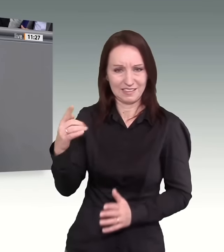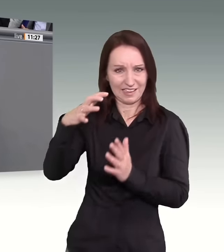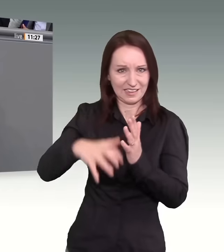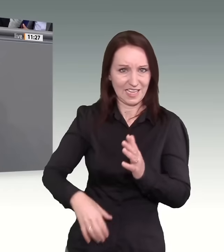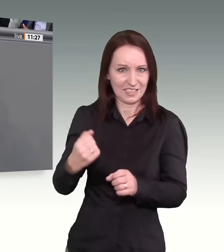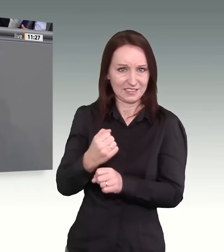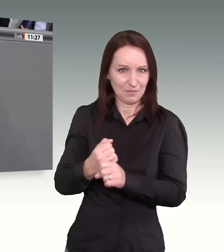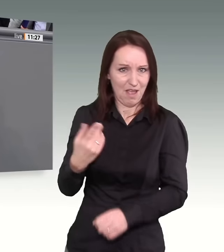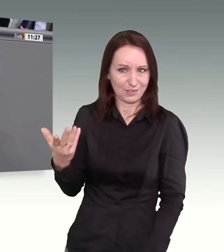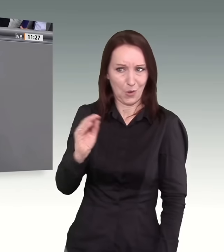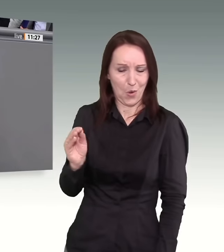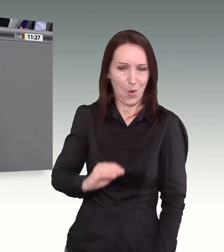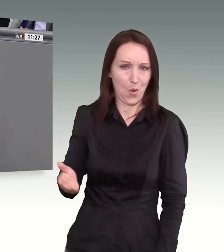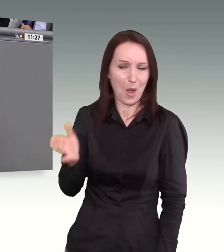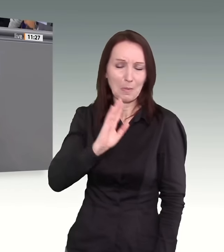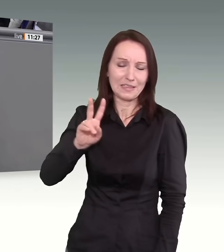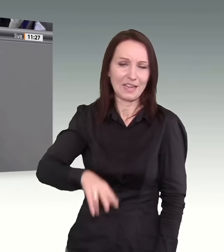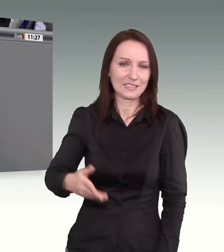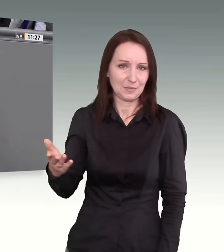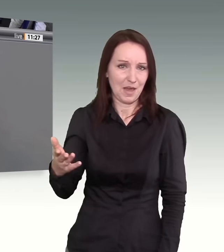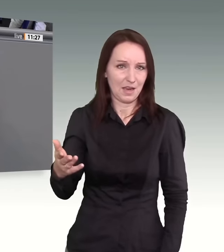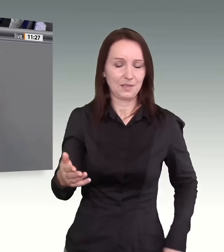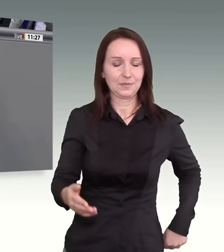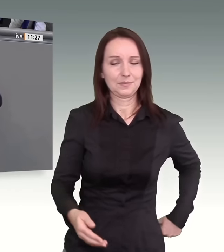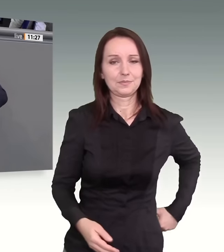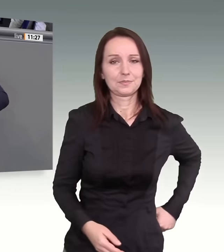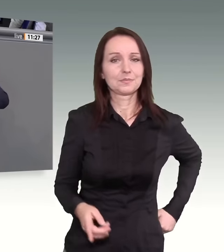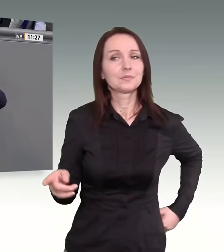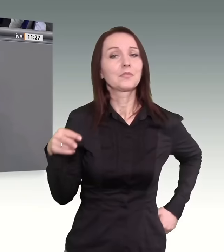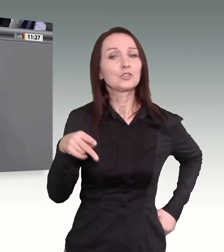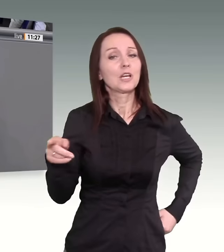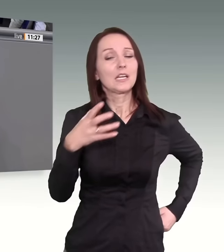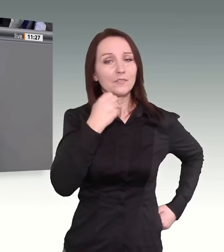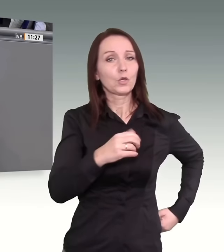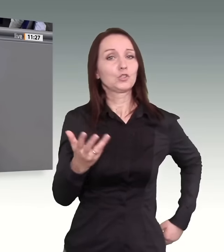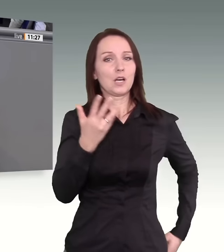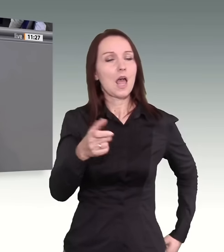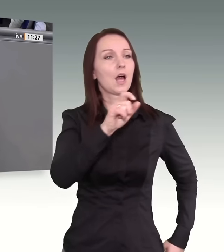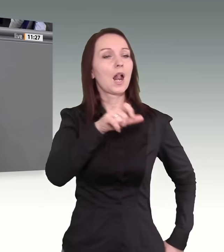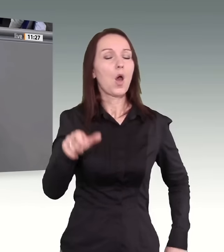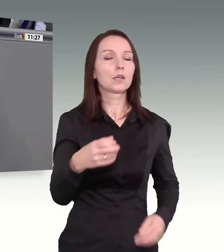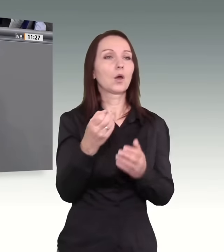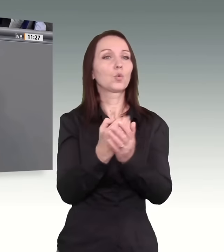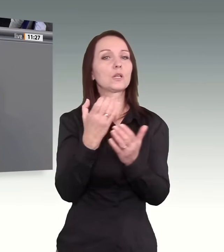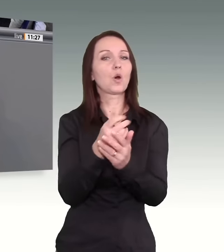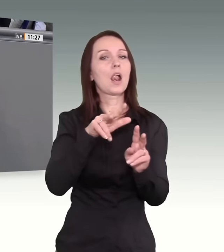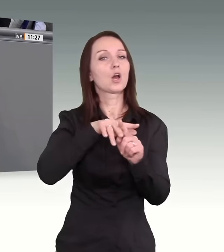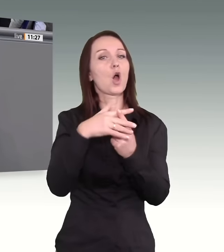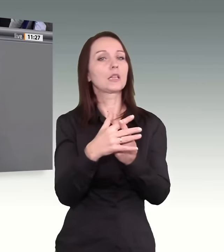verbrochen haben. Da steht auch noch, dass Sie erleichtern wollen, dass Leute in Ihrem kulturellen Kontext zurückkommen. Das ist